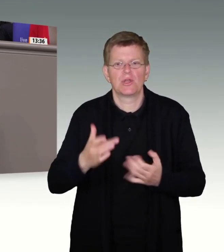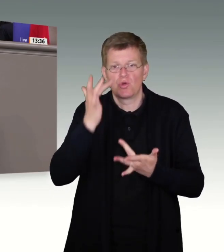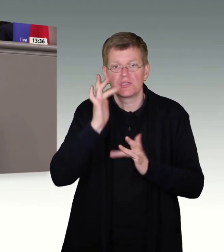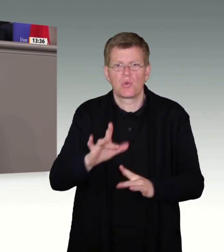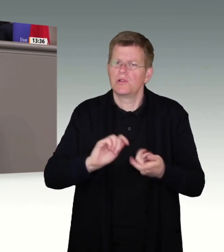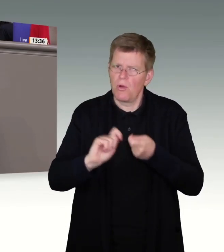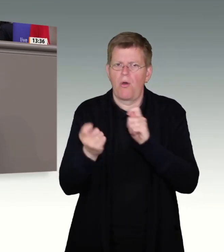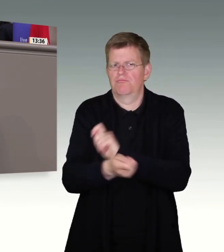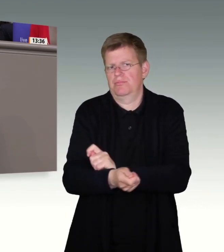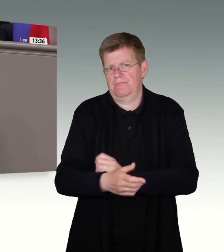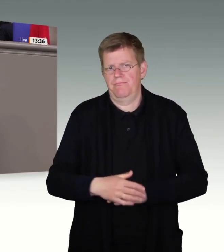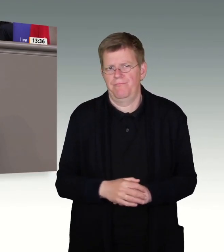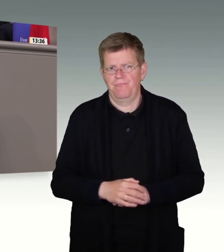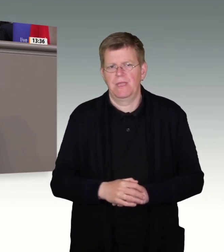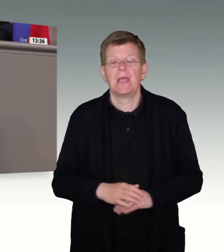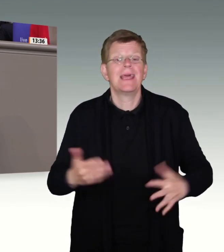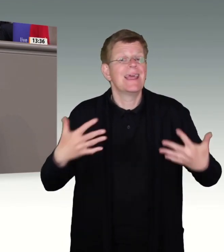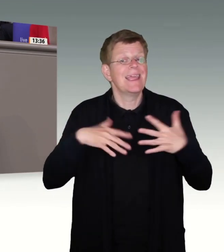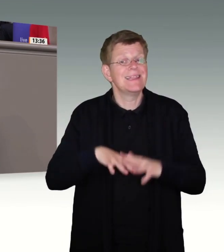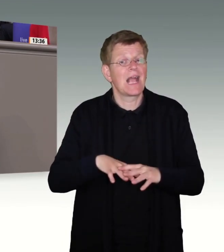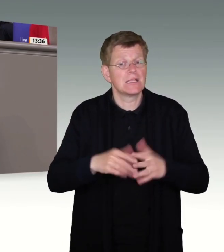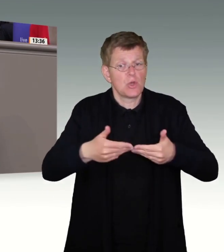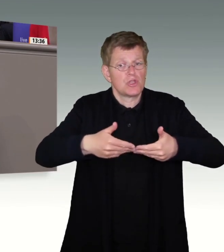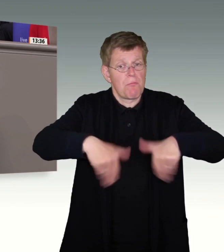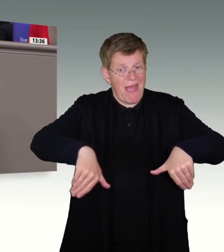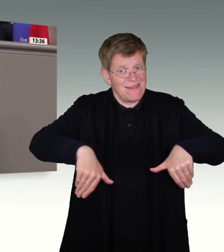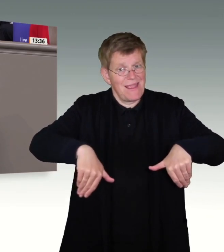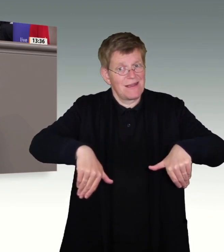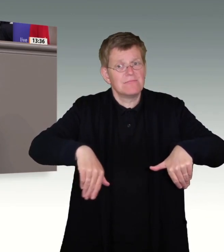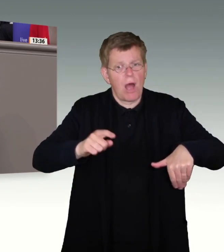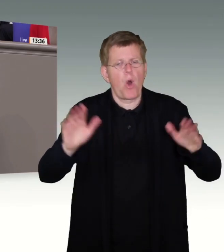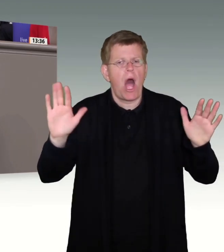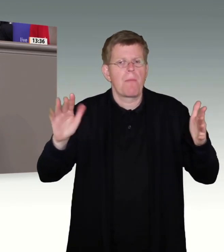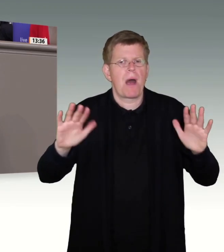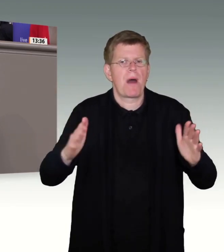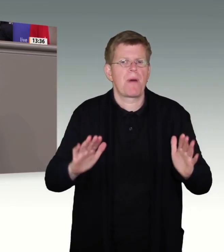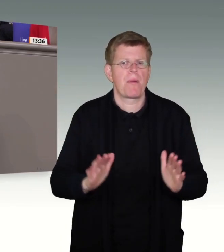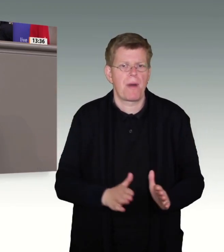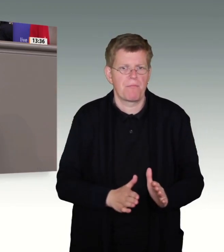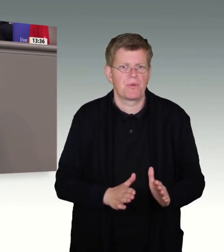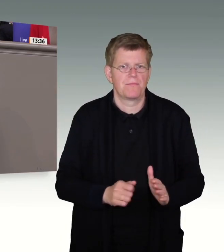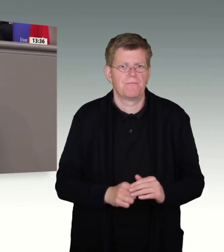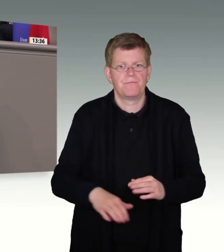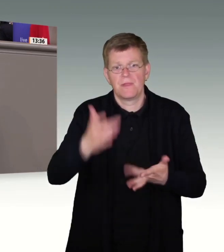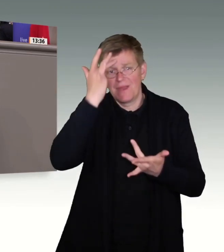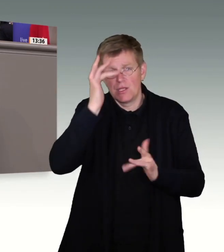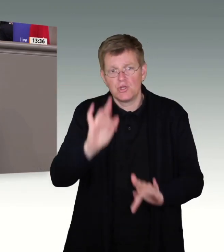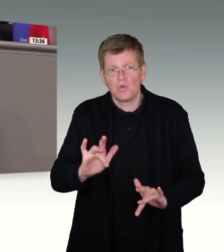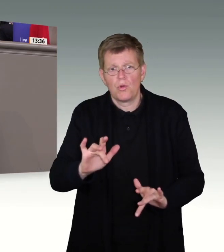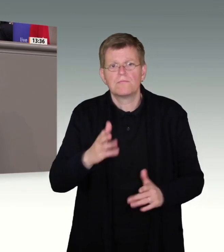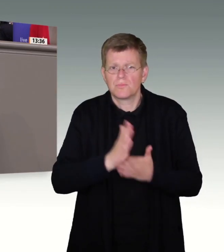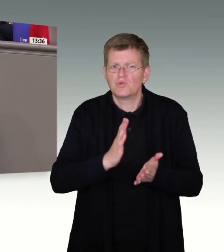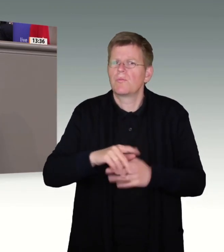Integrationsbarrieren, das hat Helge Lindt angesprochen, werden wir abbauen. Die Duldung Leid wird abgeschafft. Bereits in Deutschland